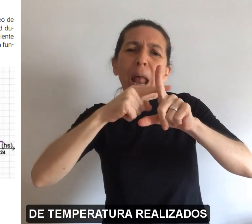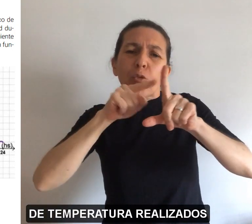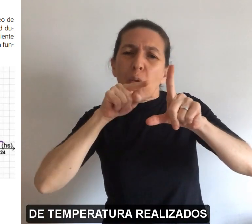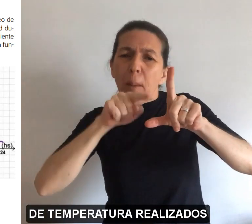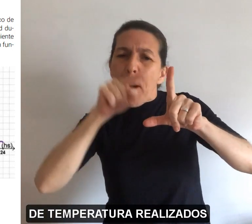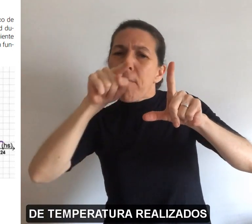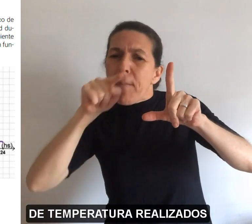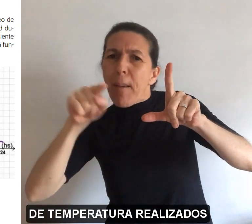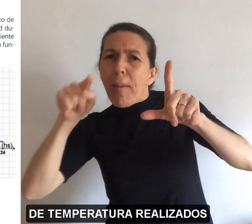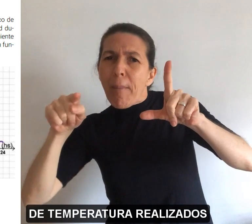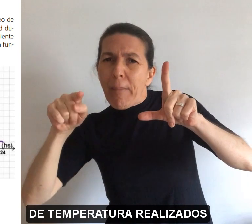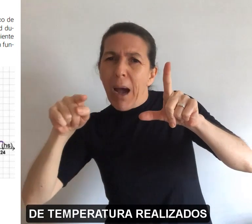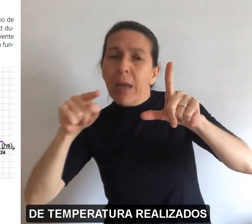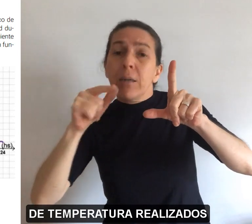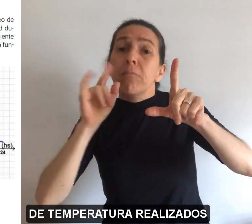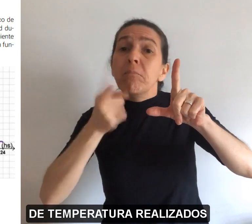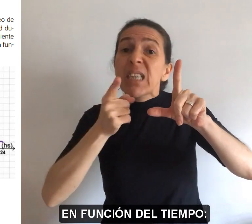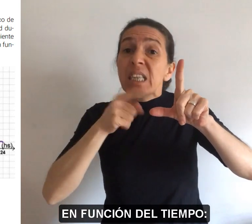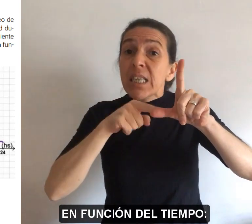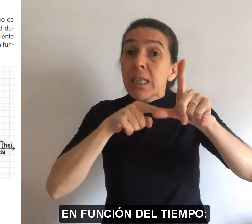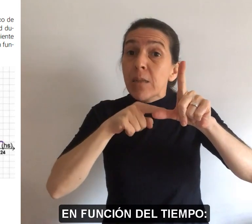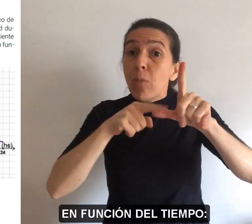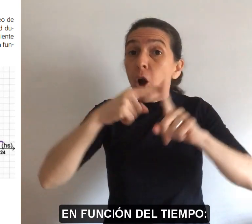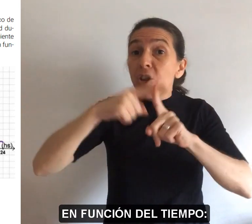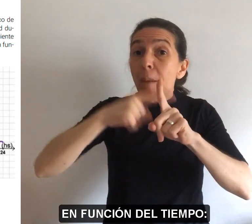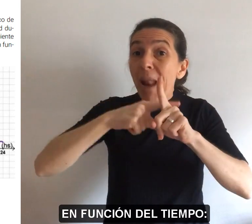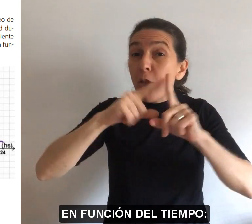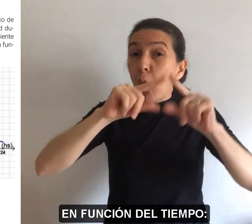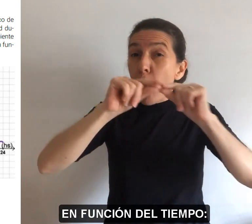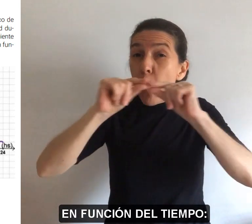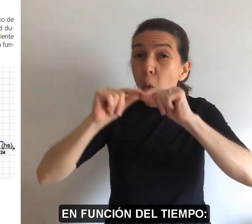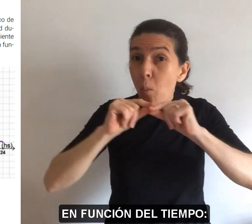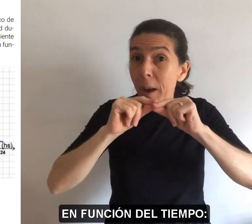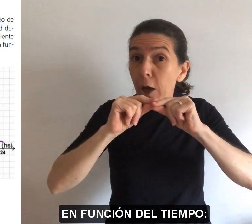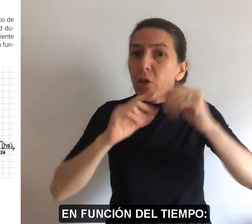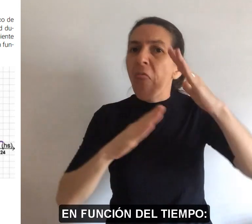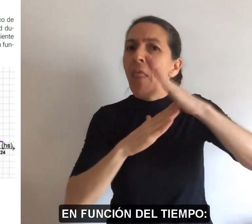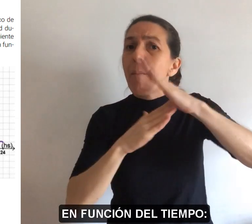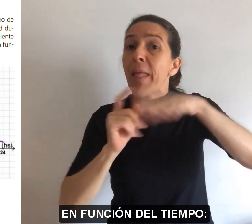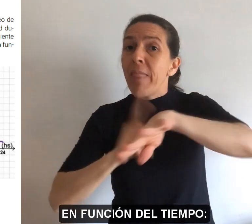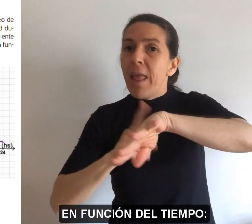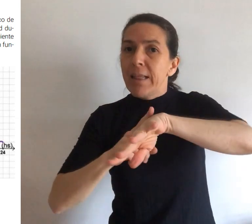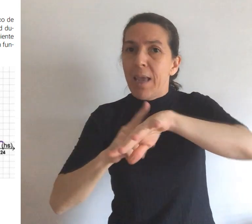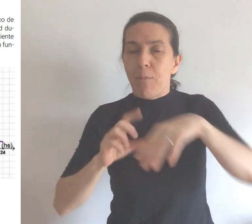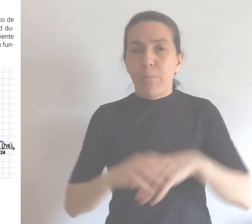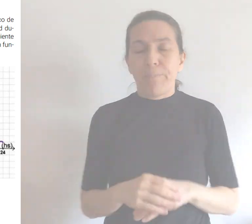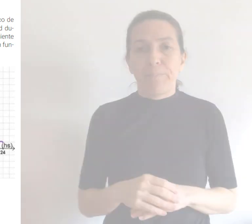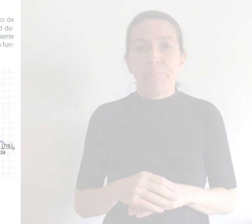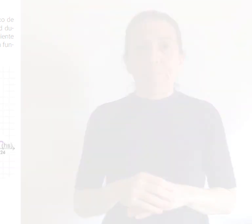realizados en función del tiempo.